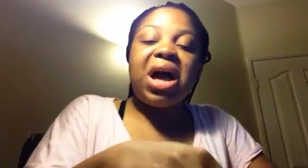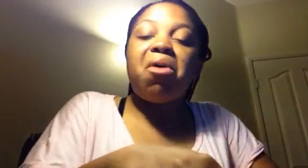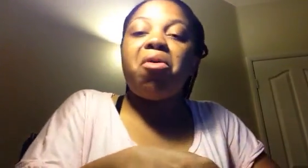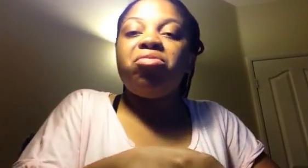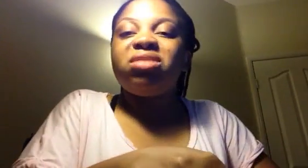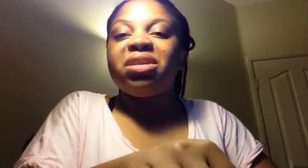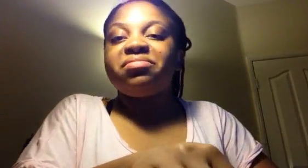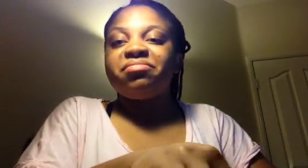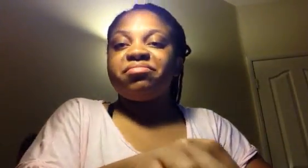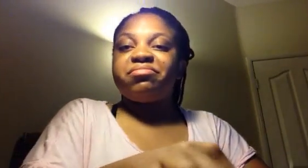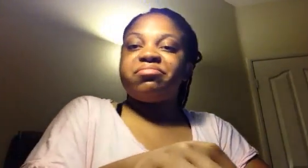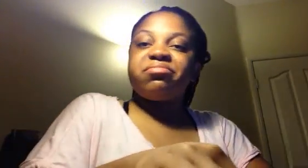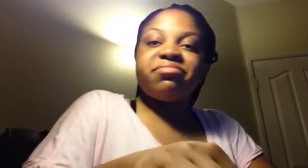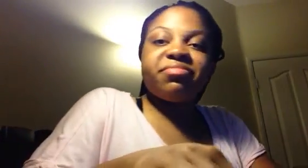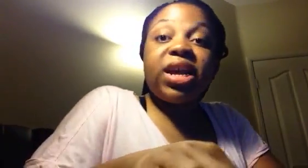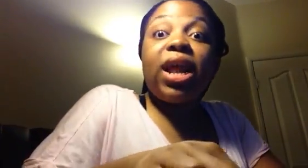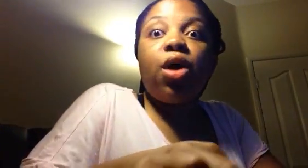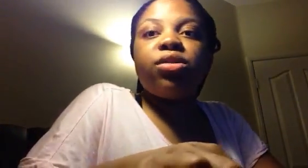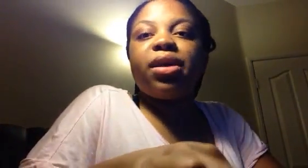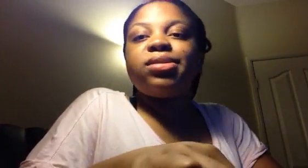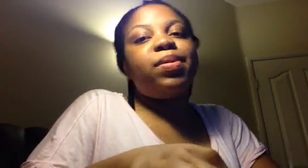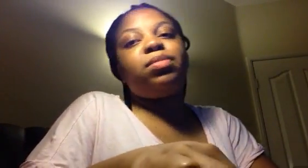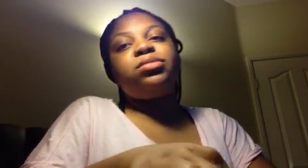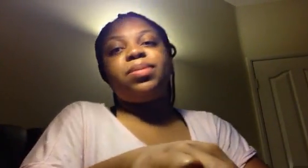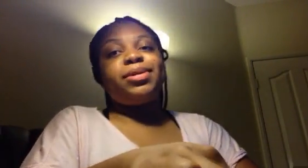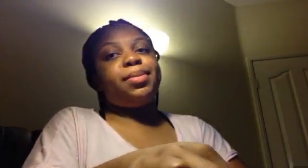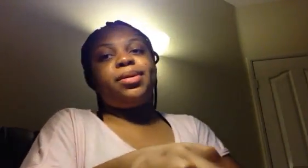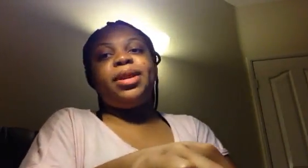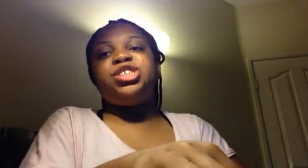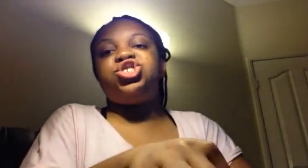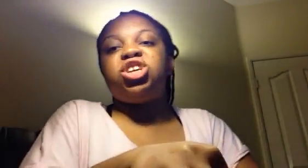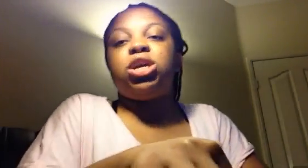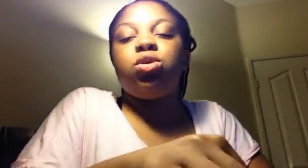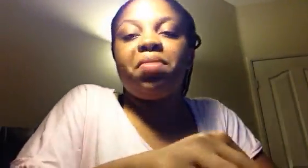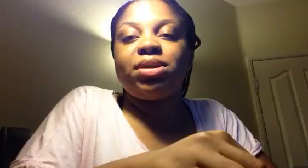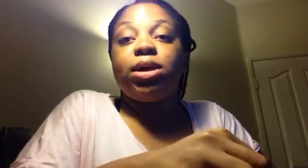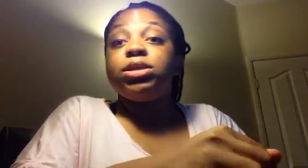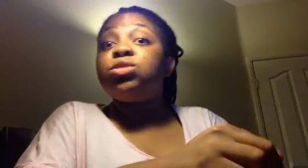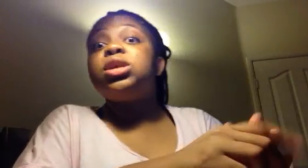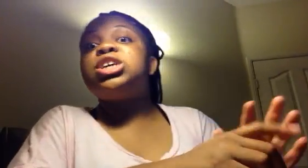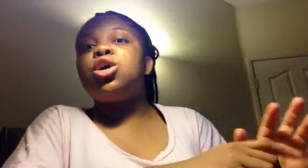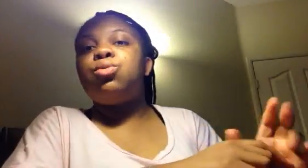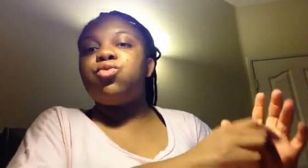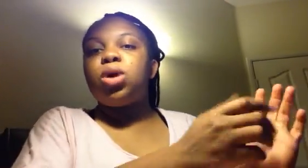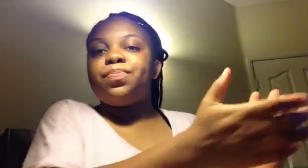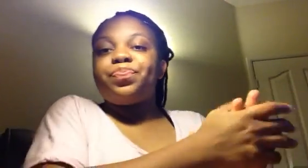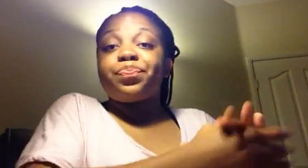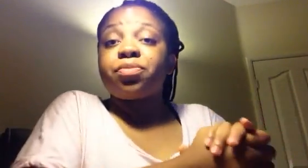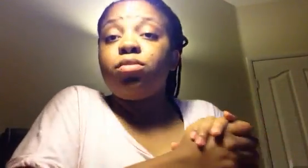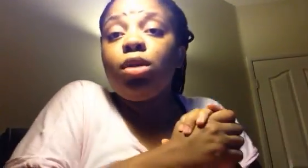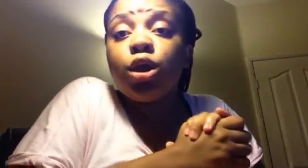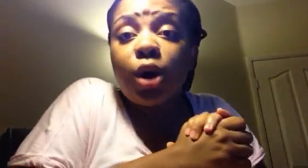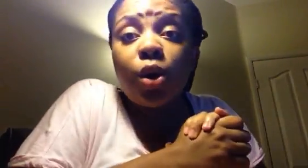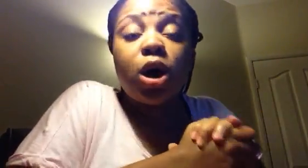La honte d'Ivoire. La honte d'Ivoire.'est pas seulement les chiens qui n'ont pas ça. C'est aussi un honte comme vous, quoi. Donc,